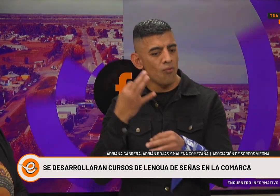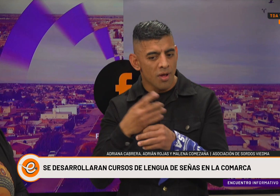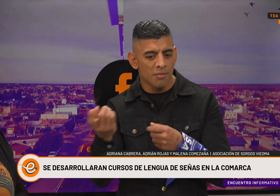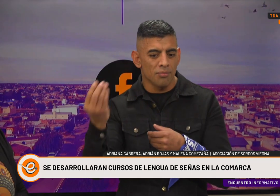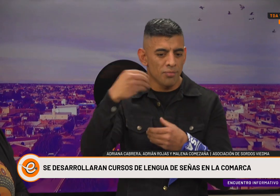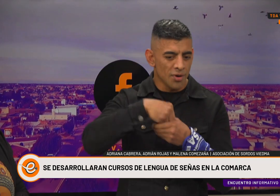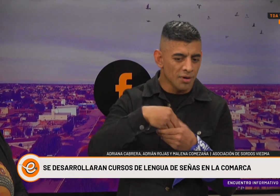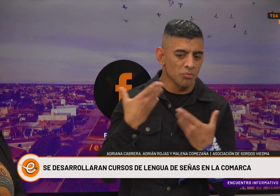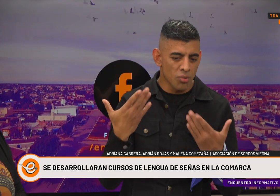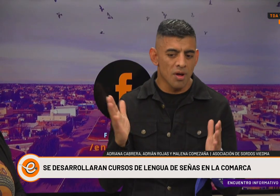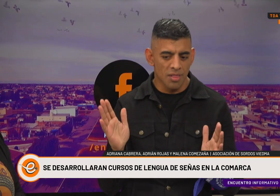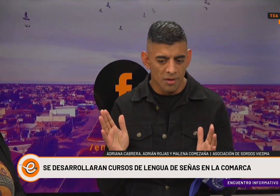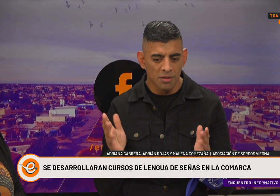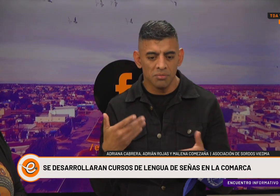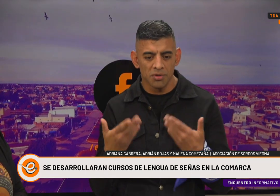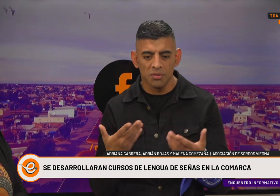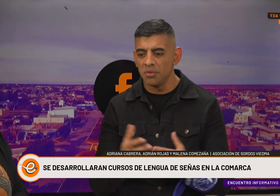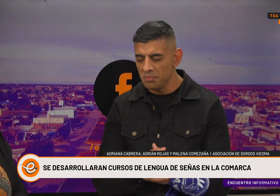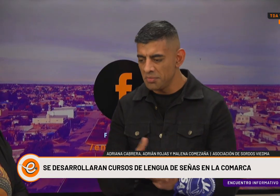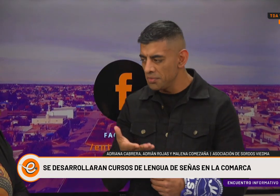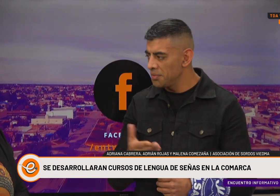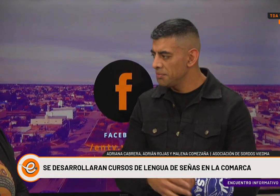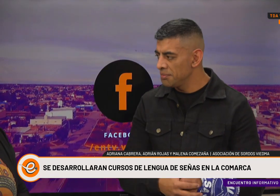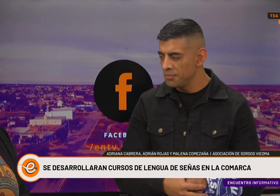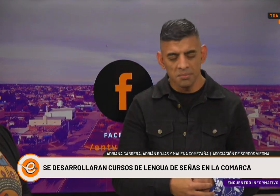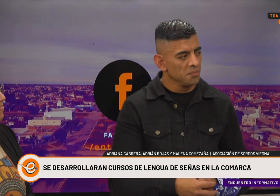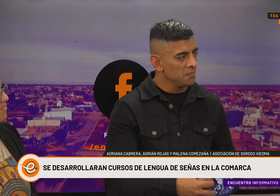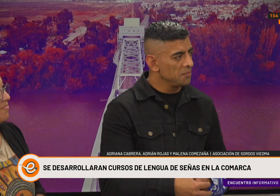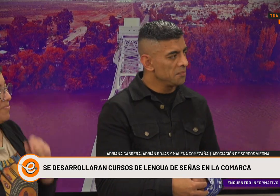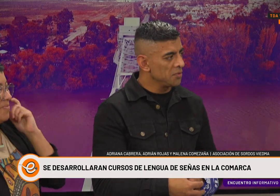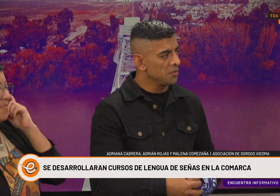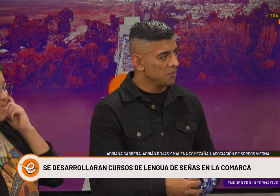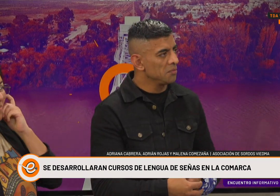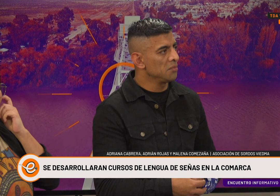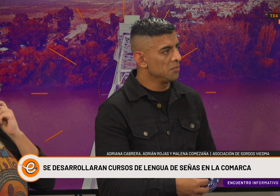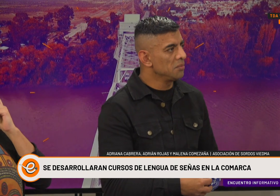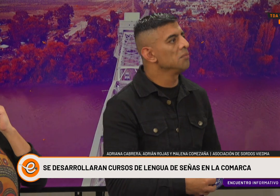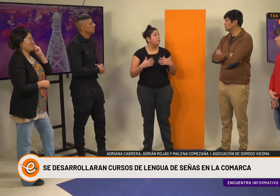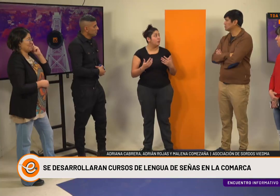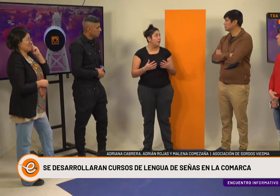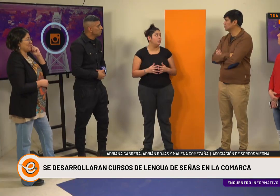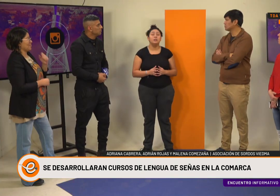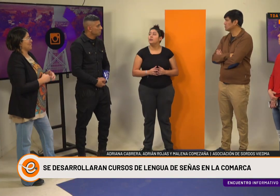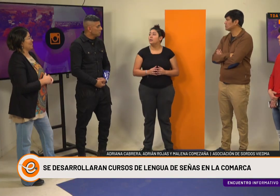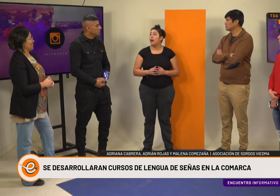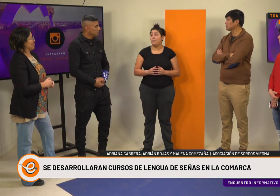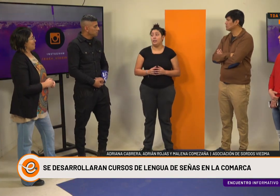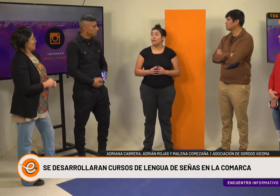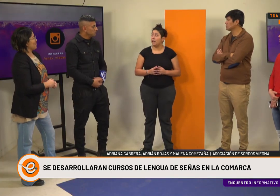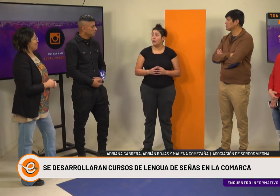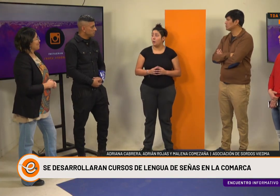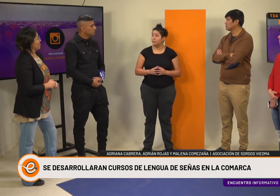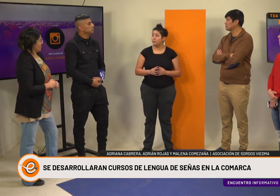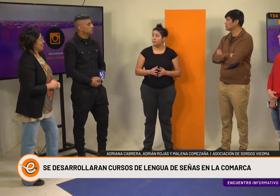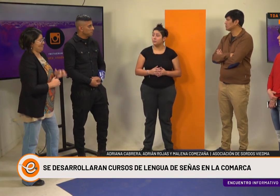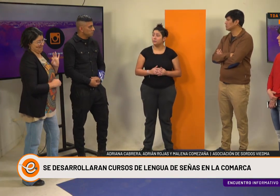Claro, a él lo que le interesa es enseñar, invitar a la población que entren en la asociación y puedan aprender